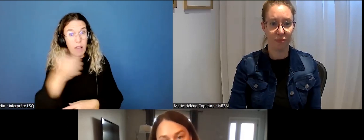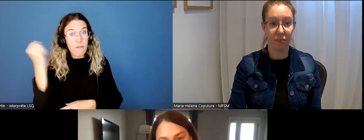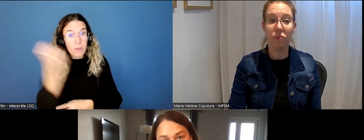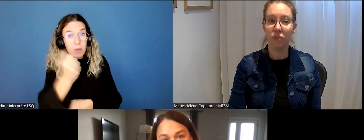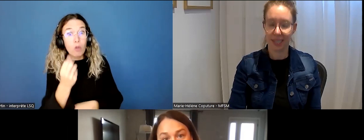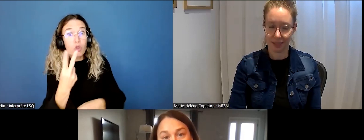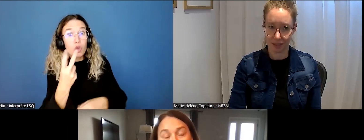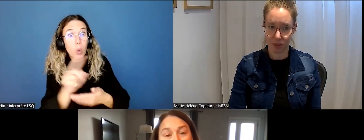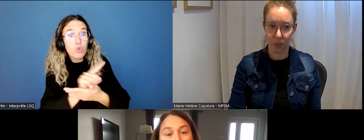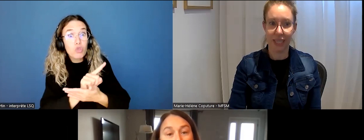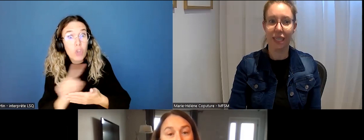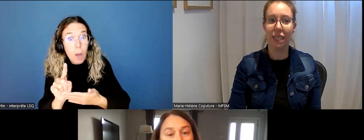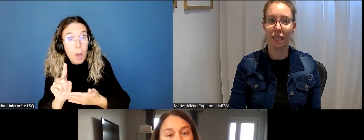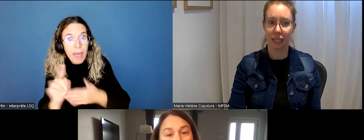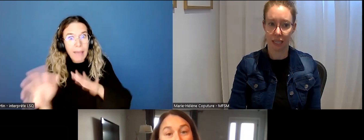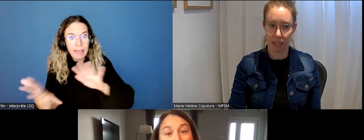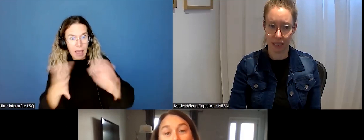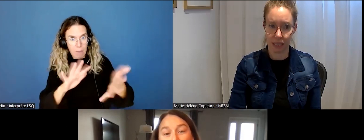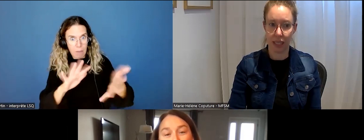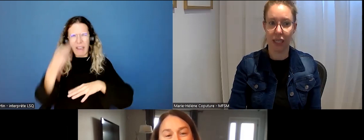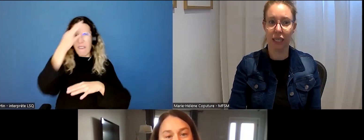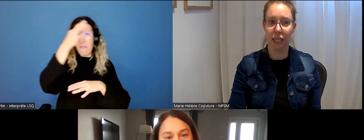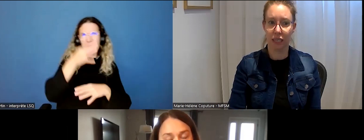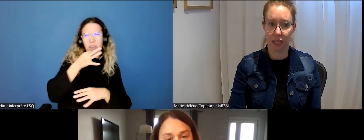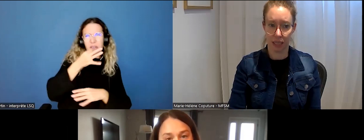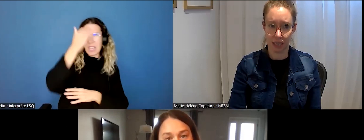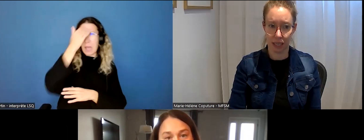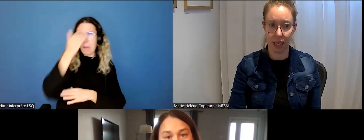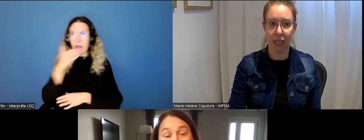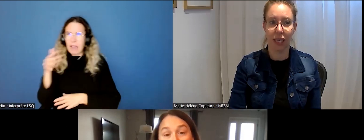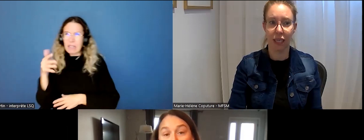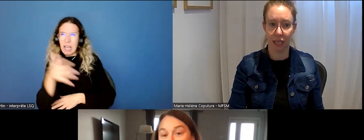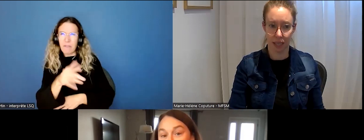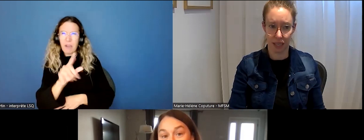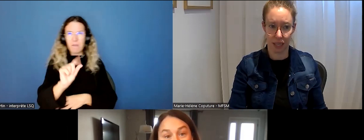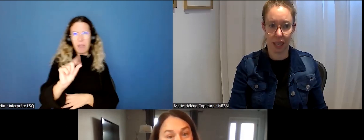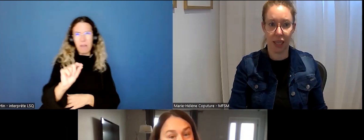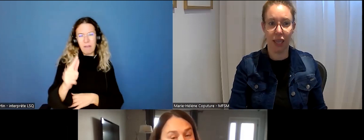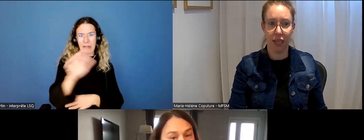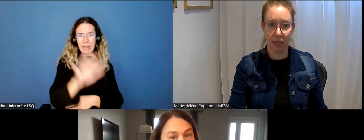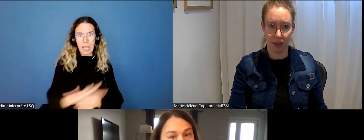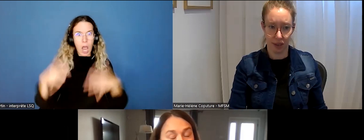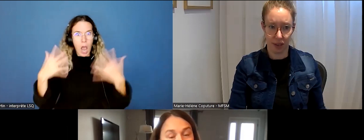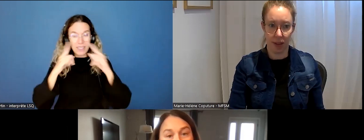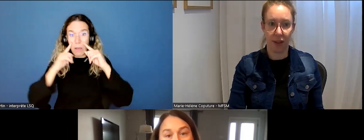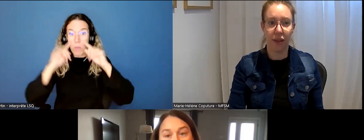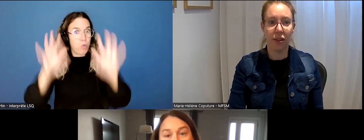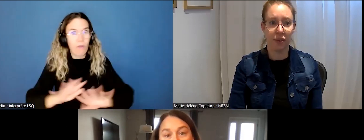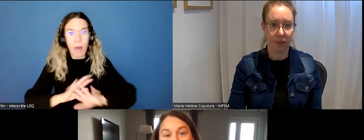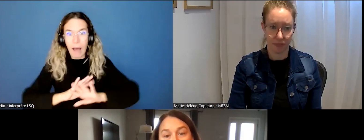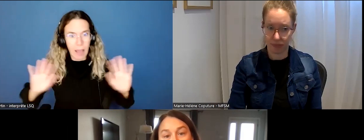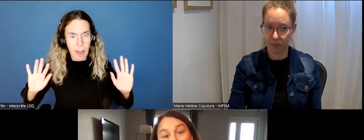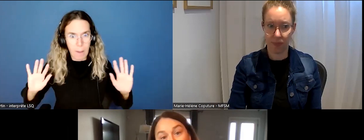semaines, à un moment donné, quelque part autour de février, mars à avril 2021, ce qui était épouvantable,